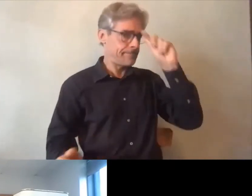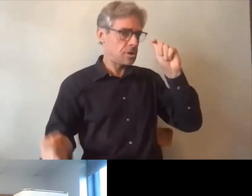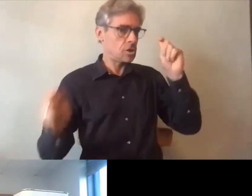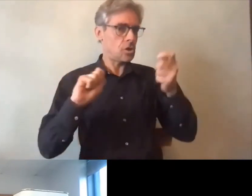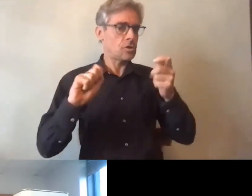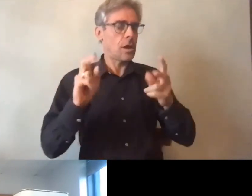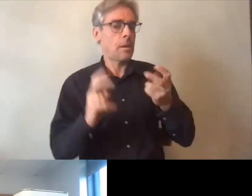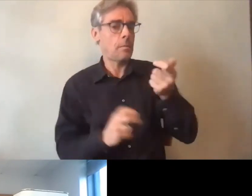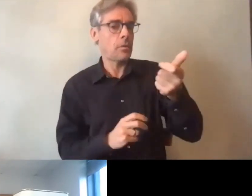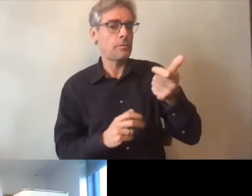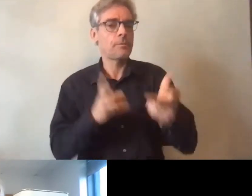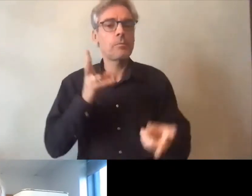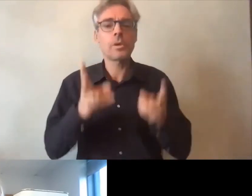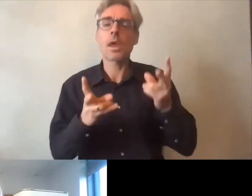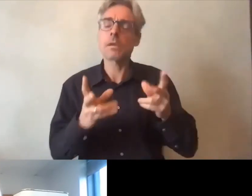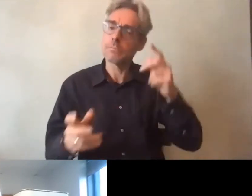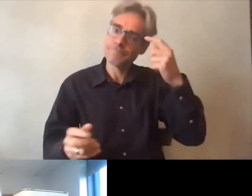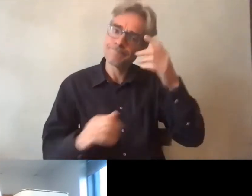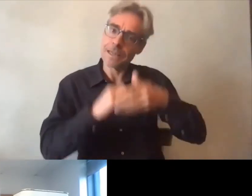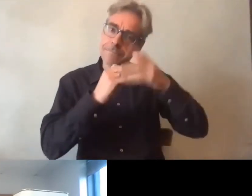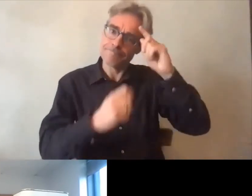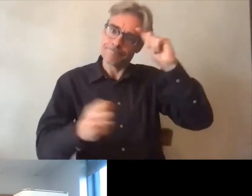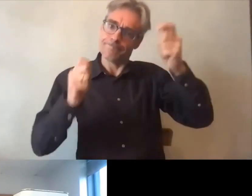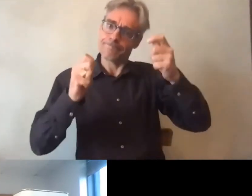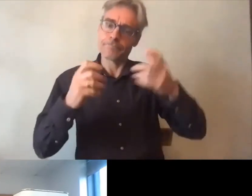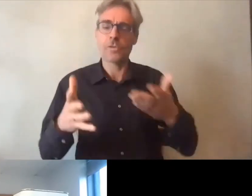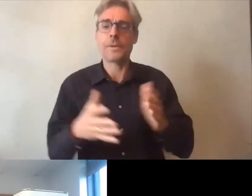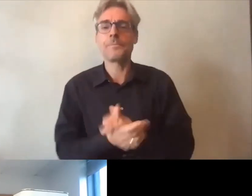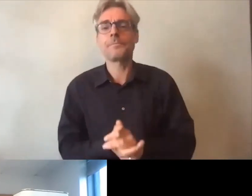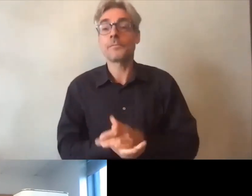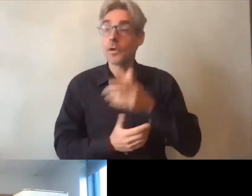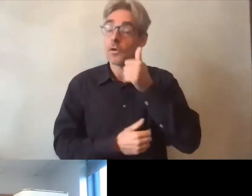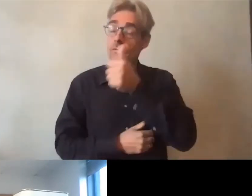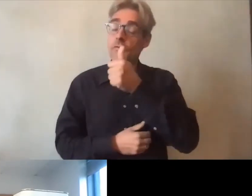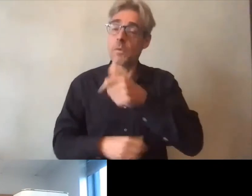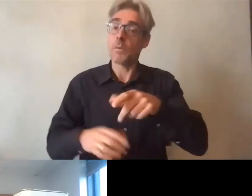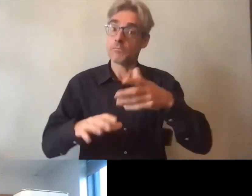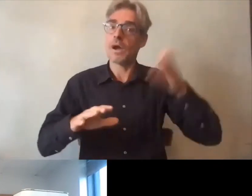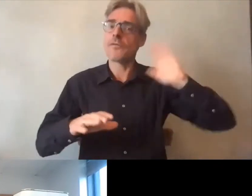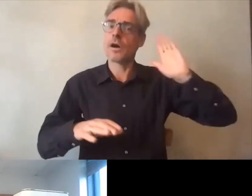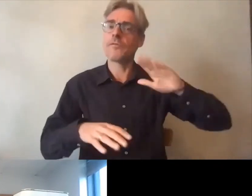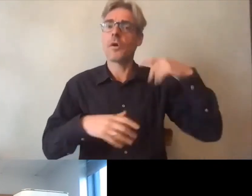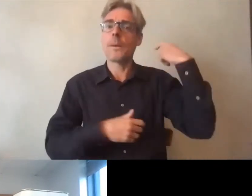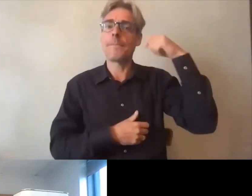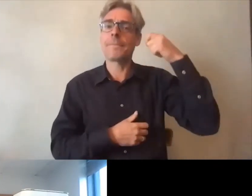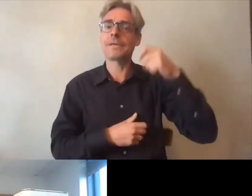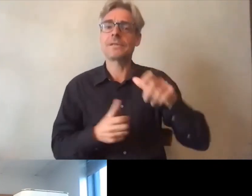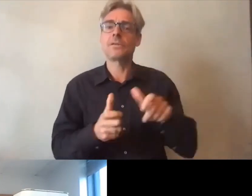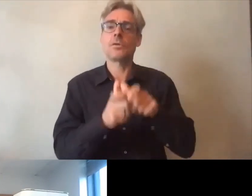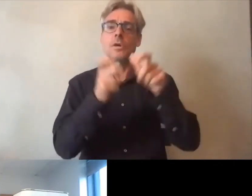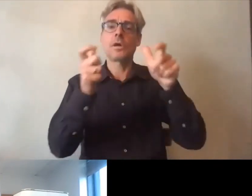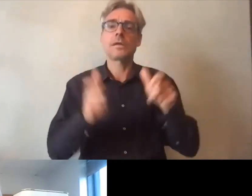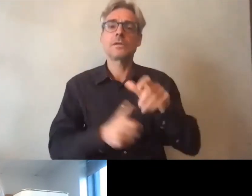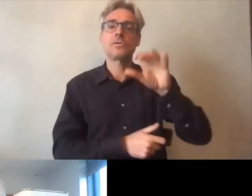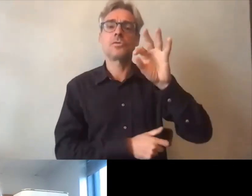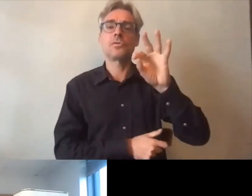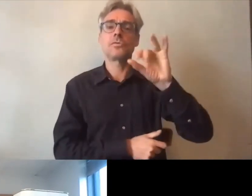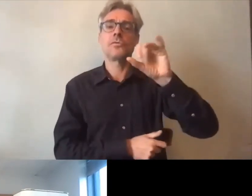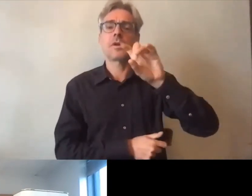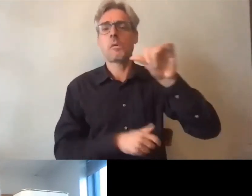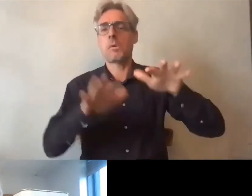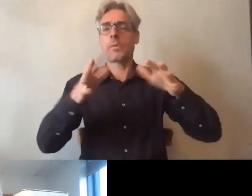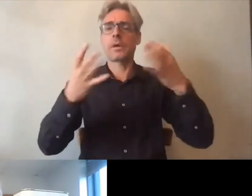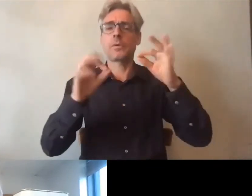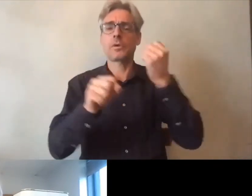amenez aussi à penser autrement et à avancer autrement vous avez longtemps été le président de la FIRA je crois pendant une